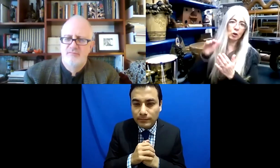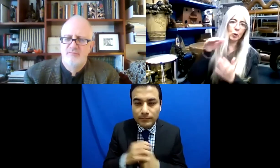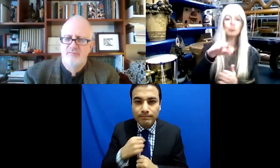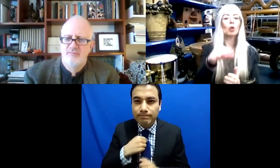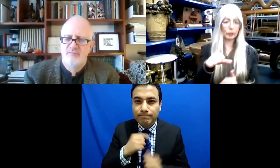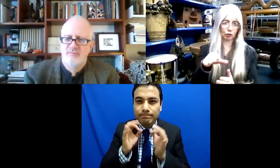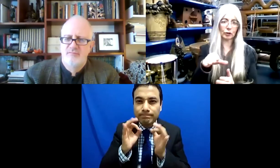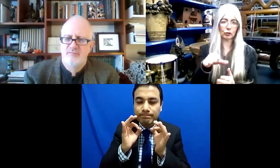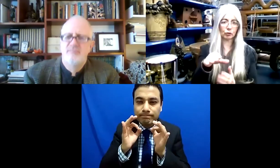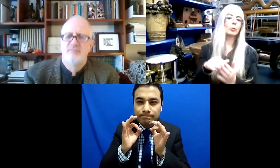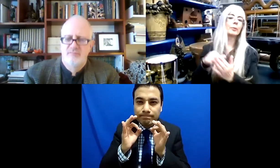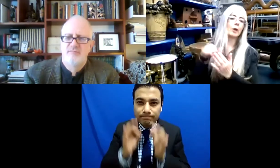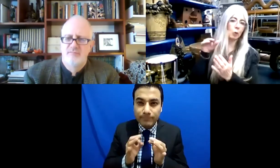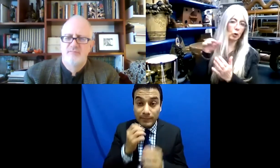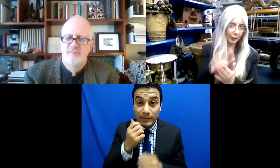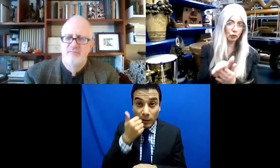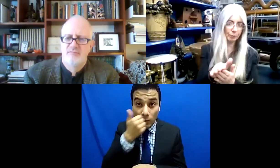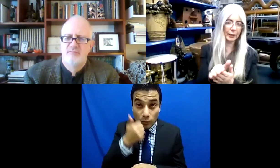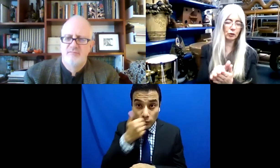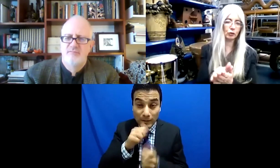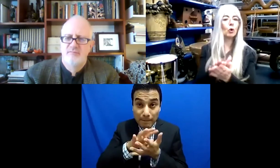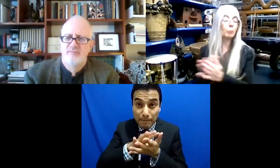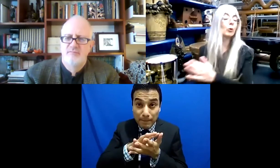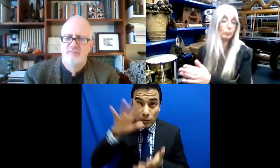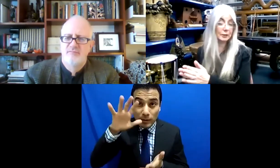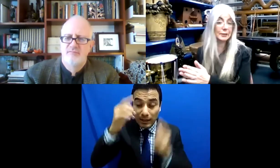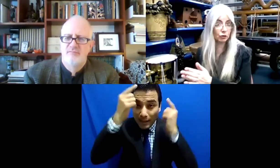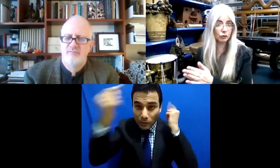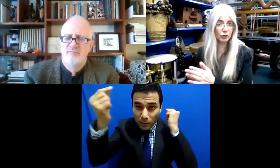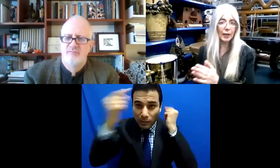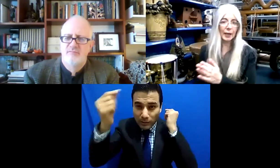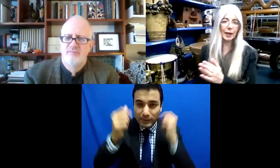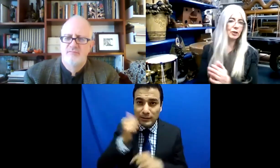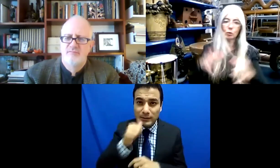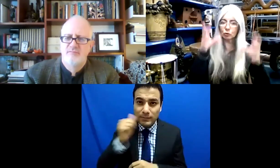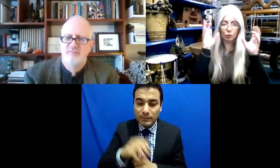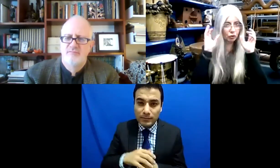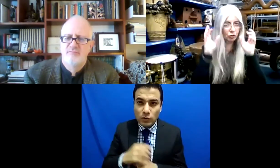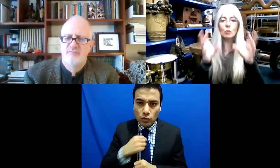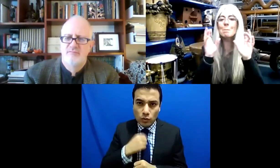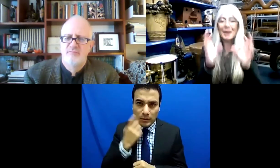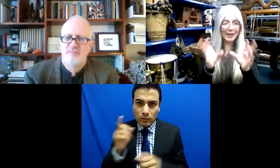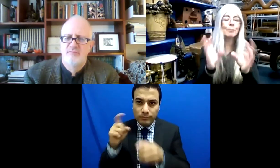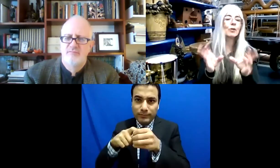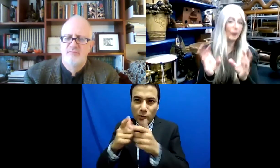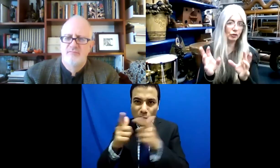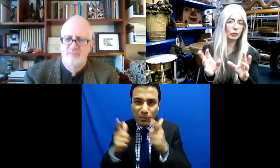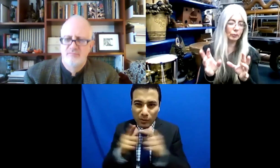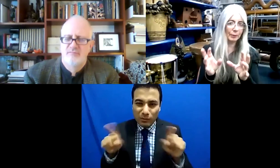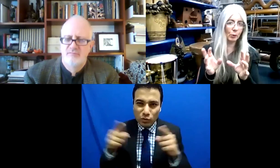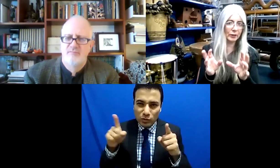parte de los estudiantes se graduaban y trataban de formar parte de una orquesta. Ya sea como